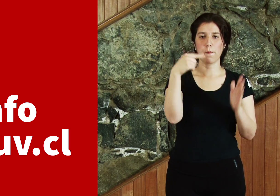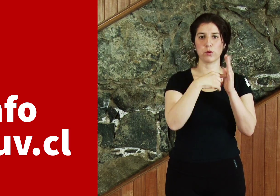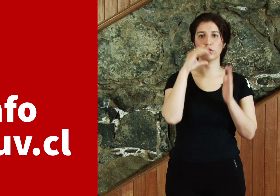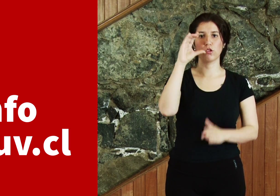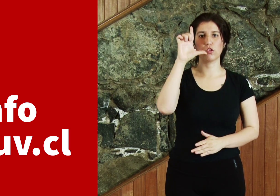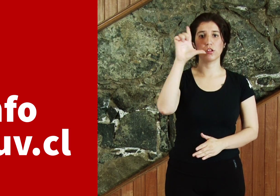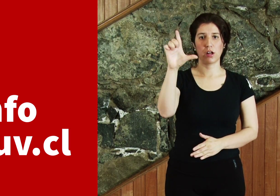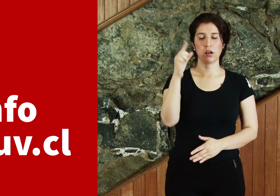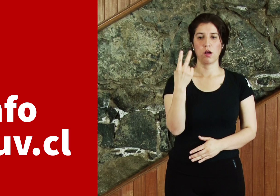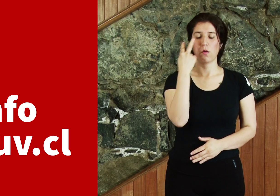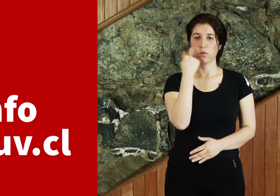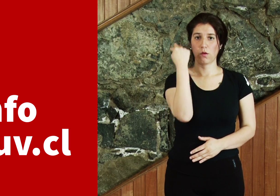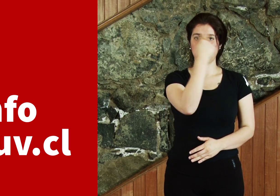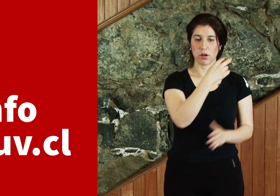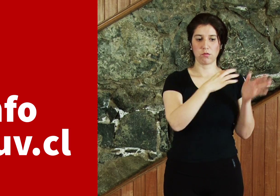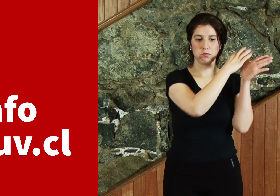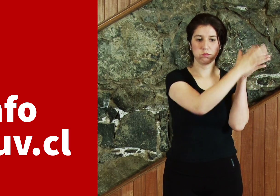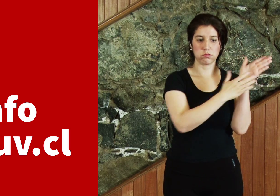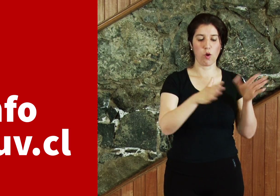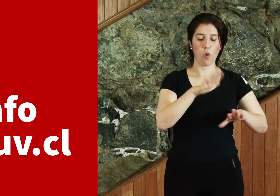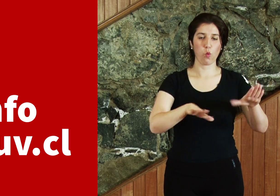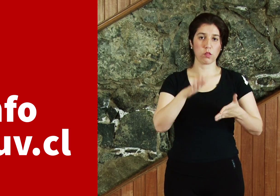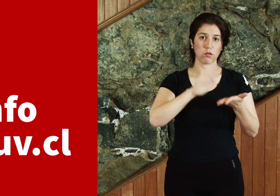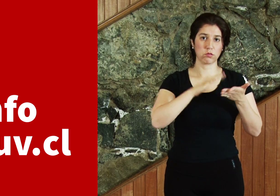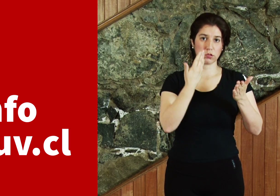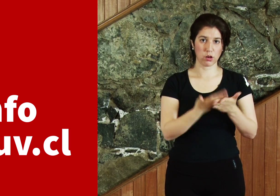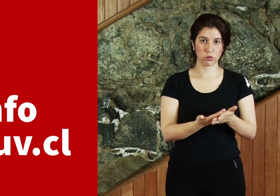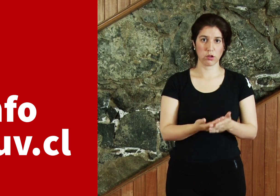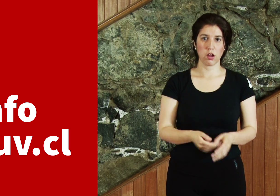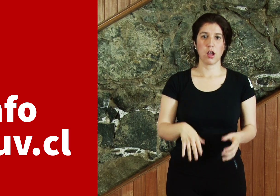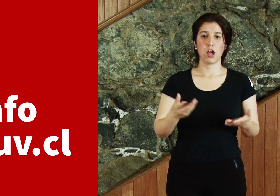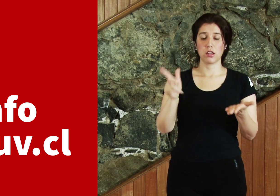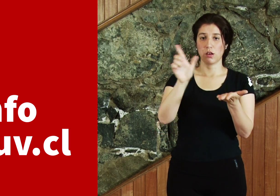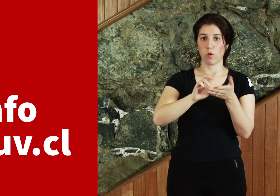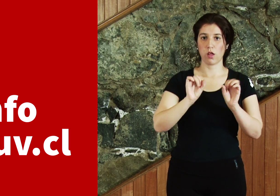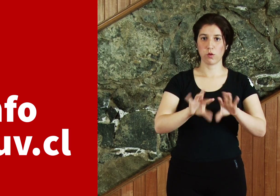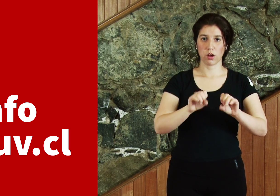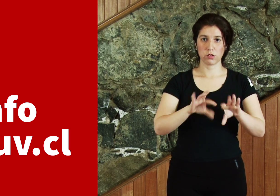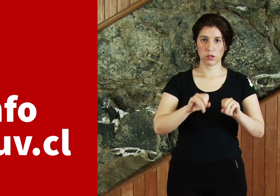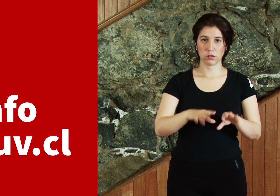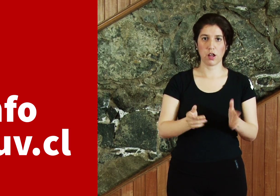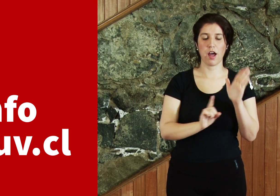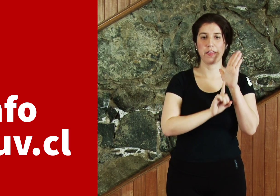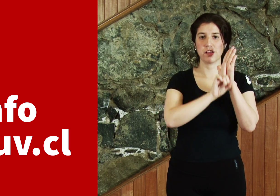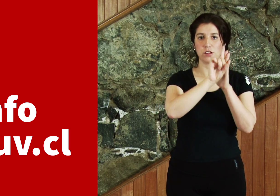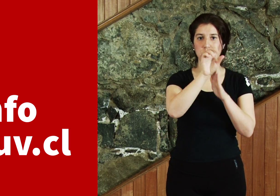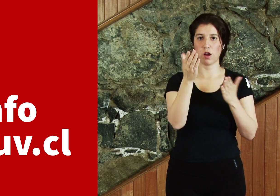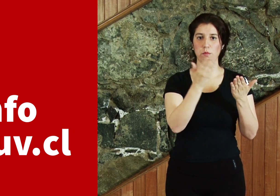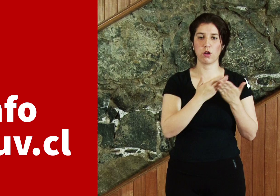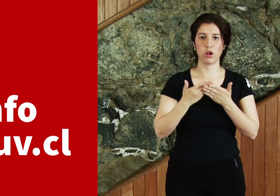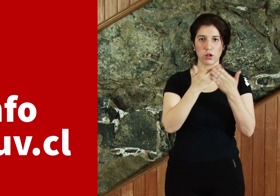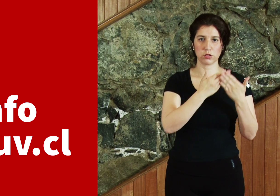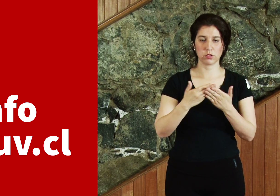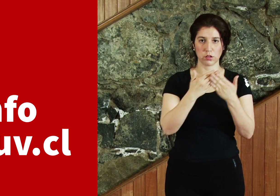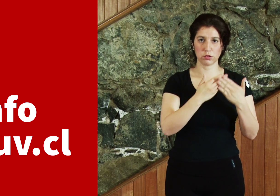sección Área Promoción de Salud. Este espacio educativo ha sido desarrollado por la Dirección de Asuntos Estudiantiles de la Universidad del Paraíso.